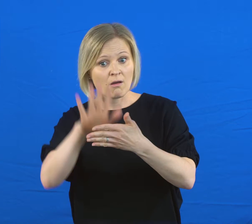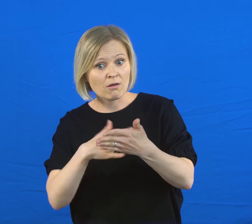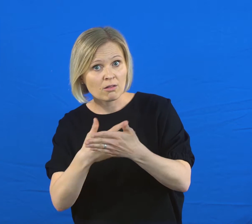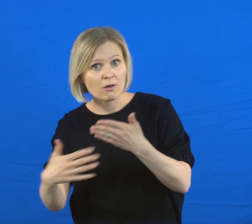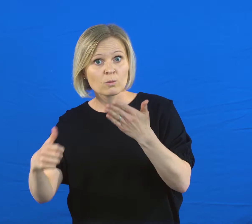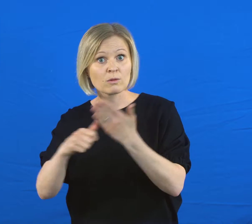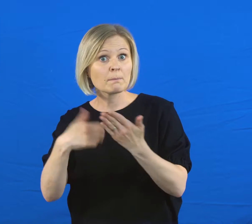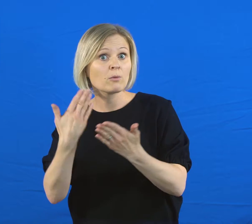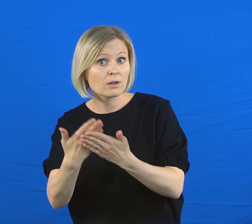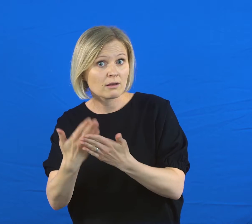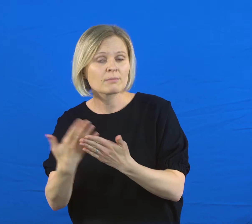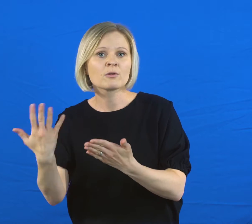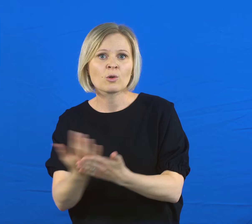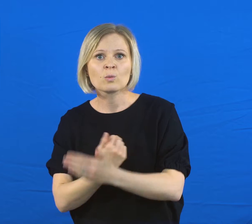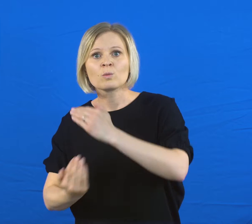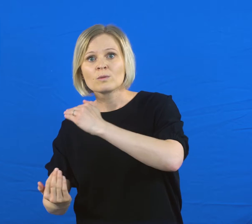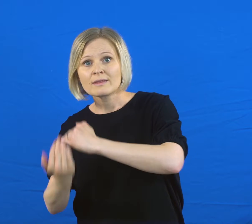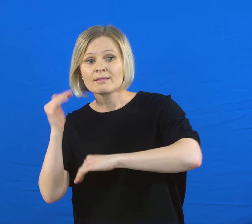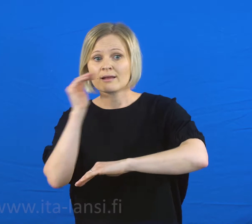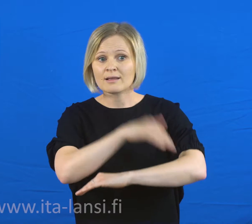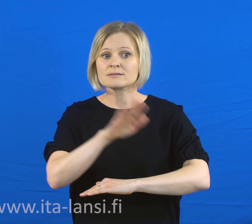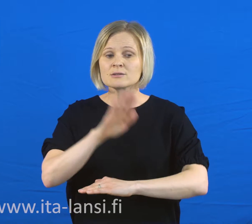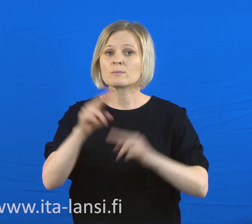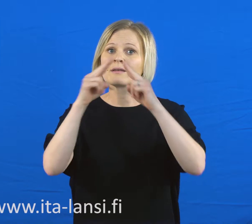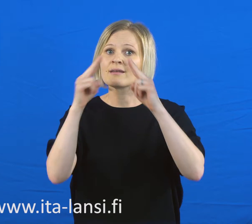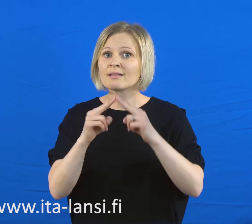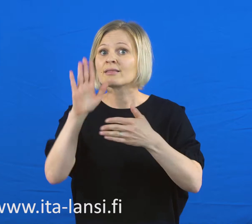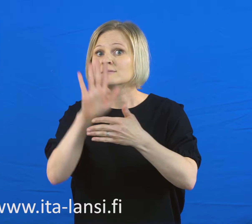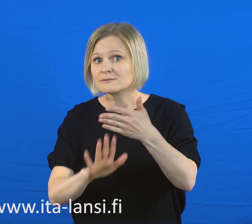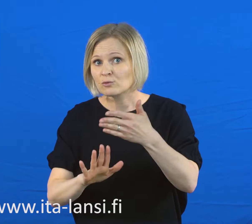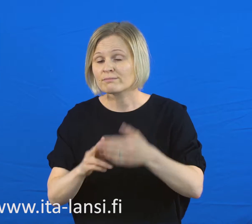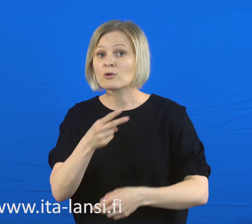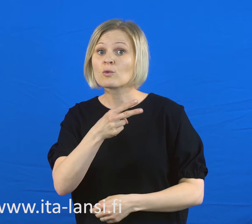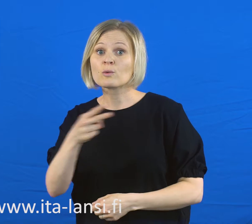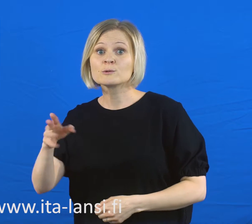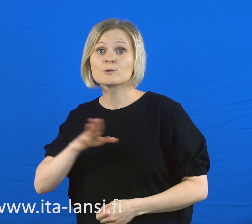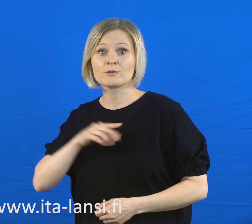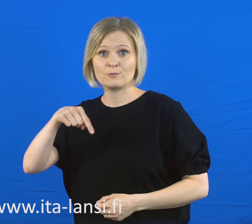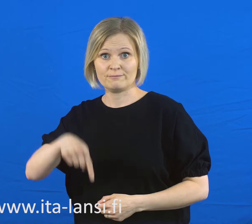Yhdisteluaikataulut ja lippujen hinnat löytyvät Itä-Länen verkkosivuilta alla olevasta osoitteesta.